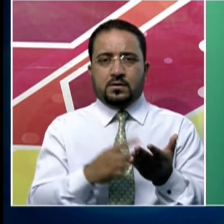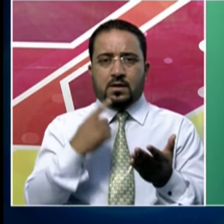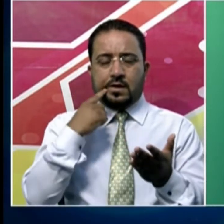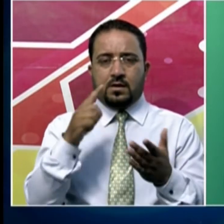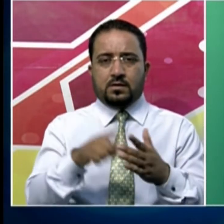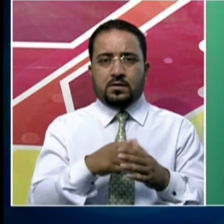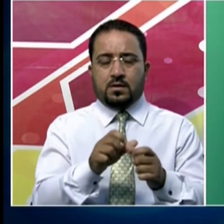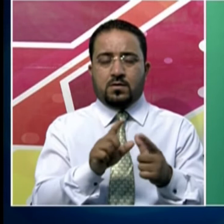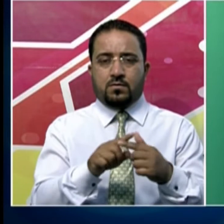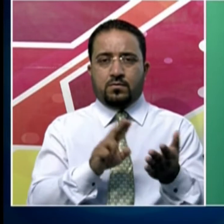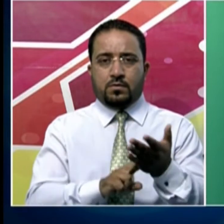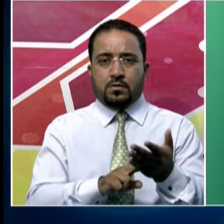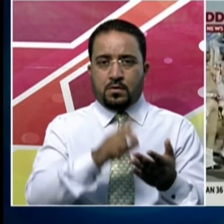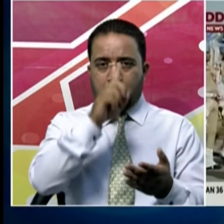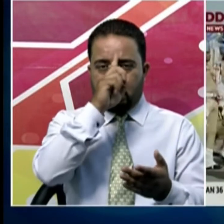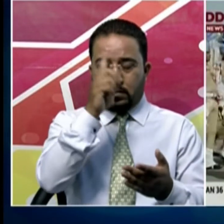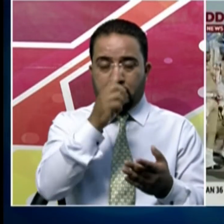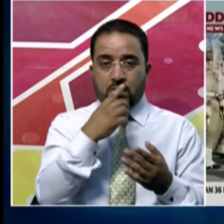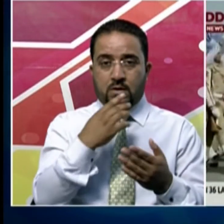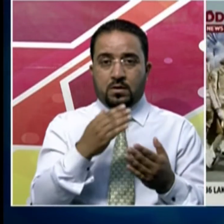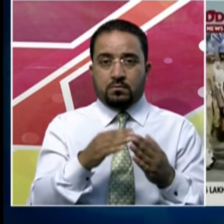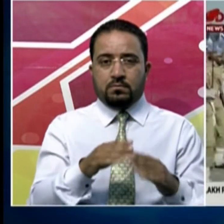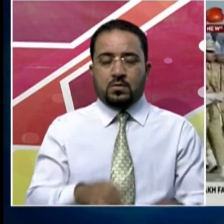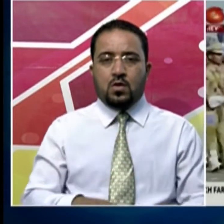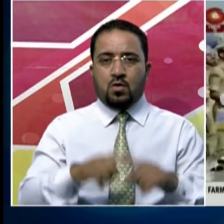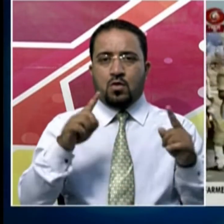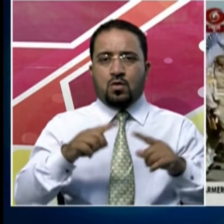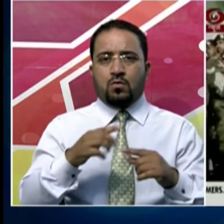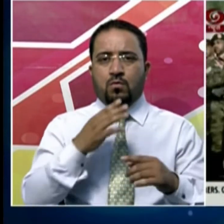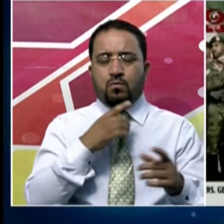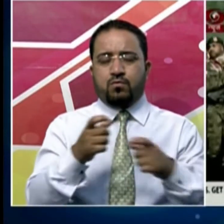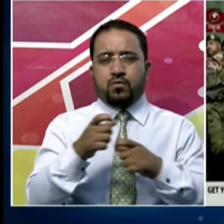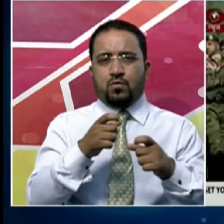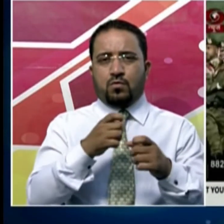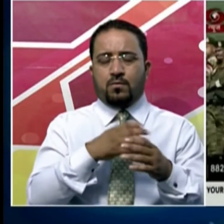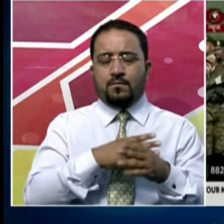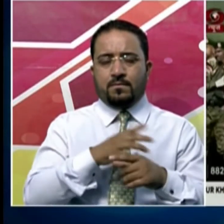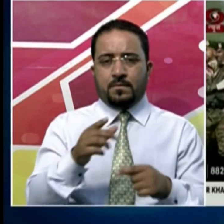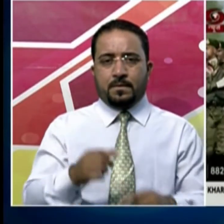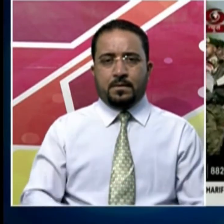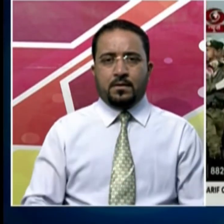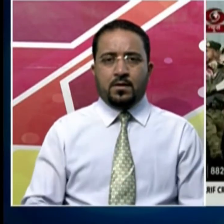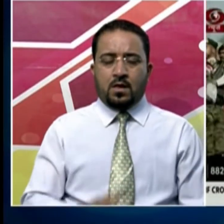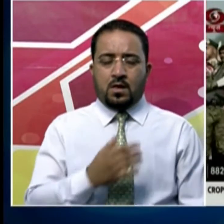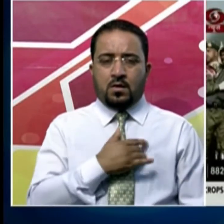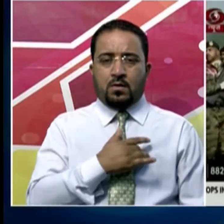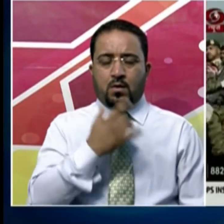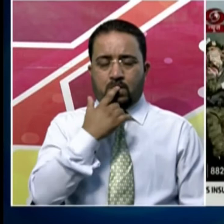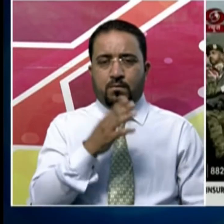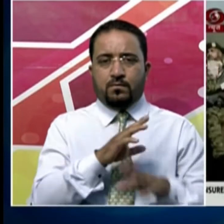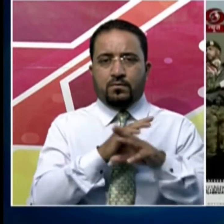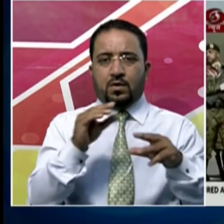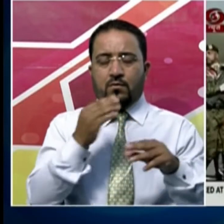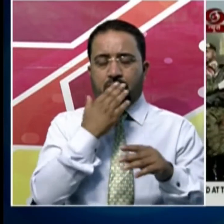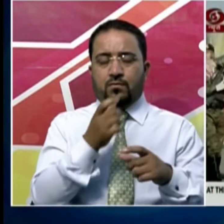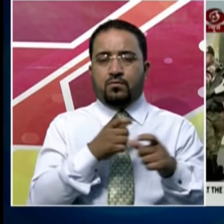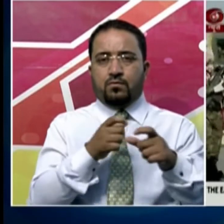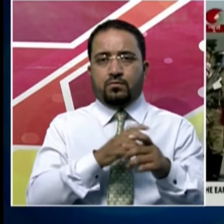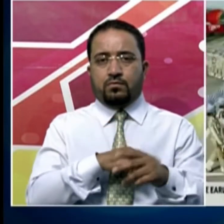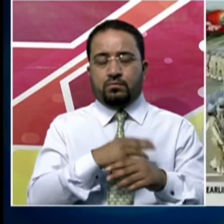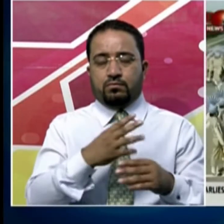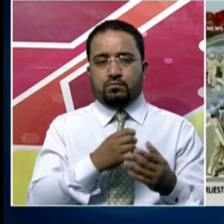جنہوں نے بھارتی علاقے کو دراندازوں سے چھڑانے کے لیے بہادری سے لڑا تھا